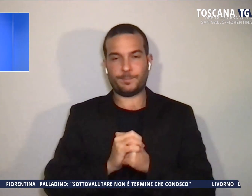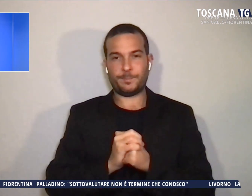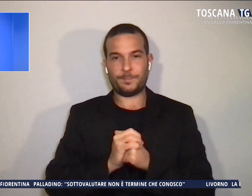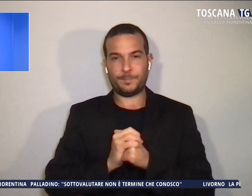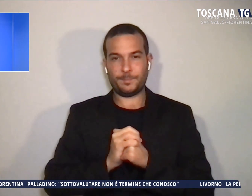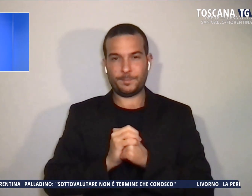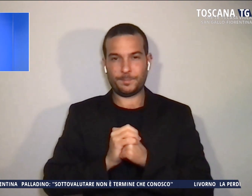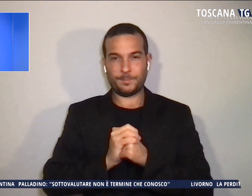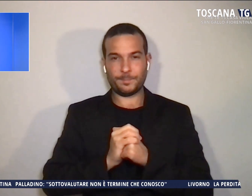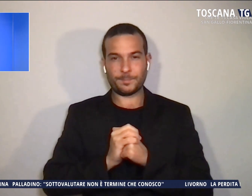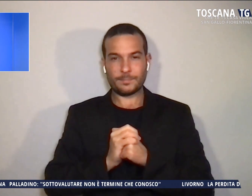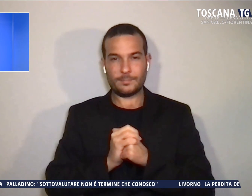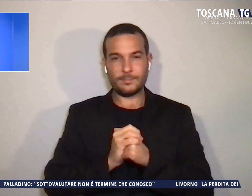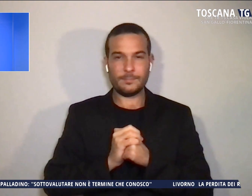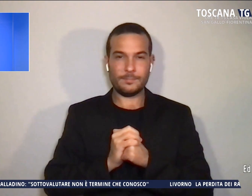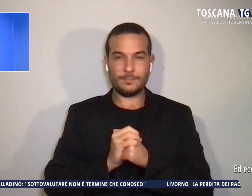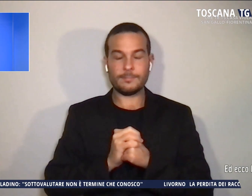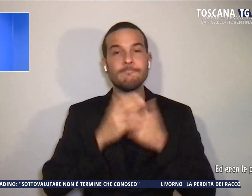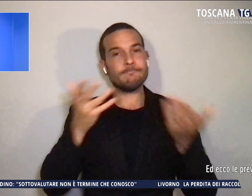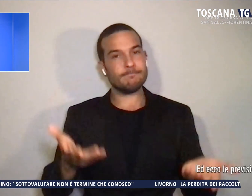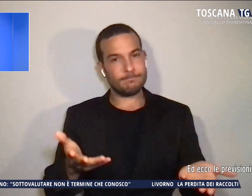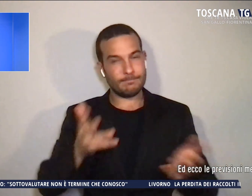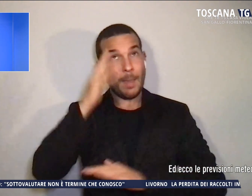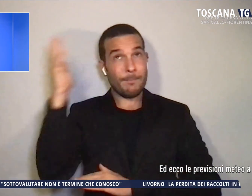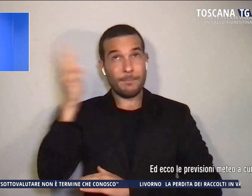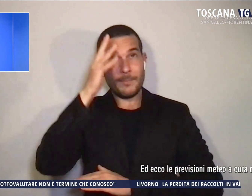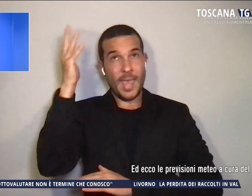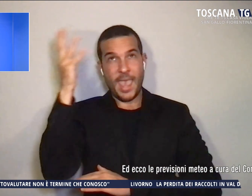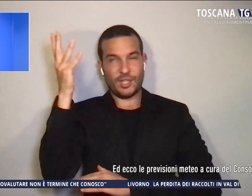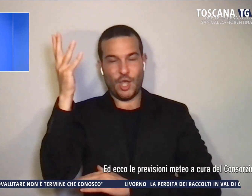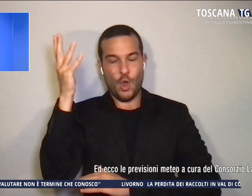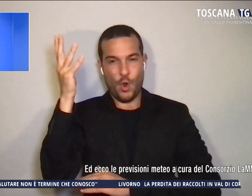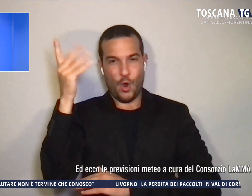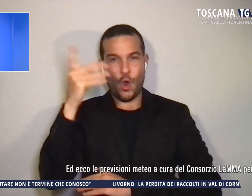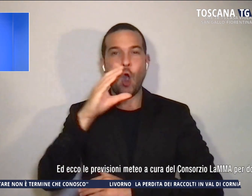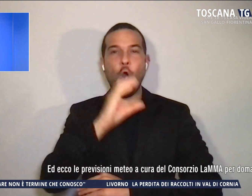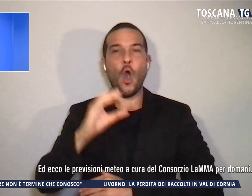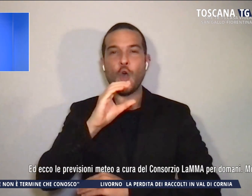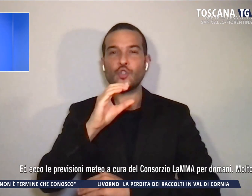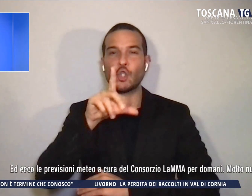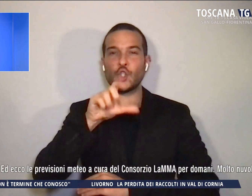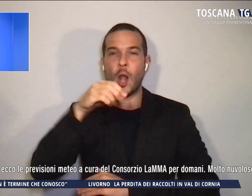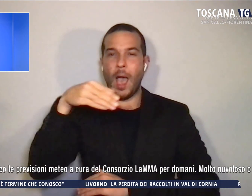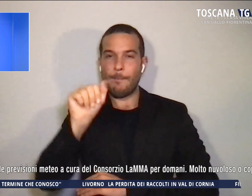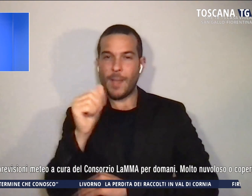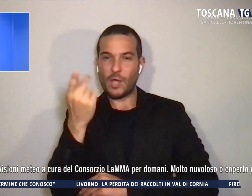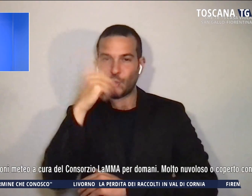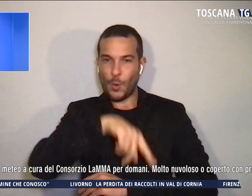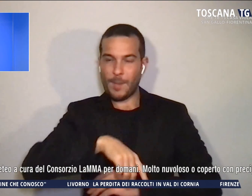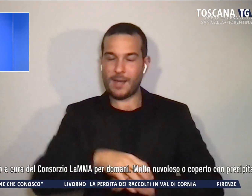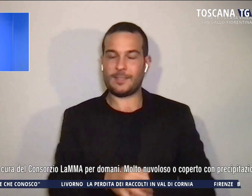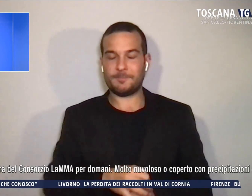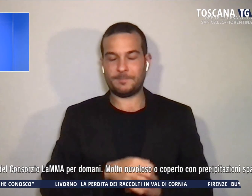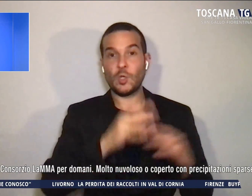Ed ecco le previsioni meteo a cura del Consorzio Lamma per domani. Molto nuvoloso